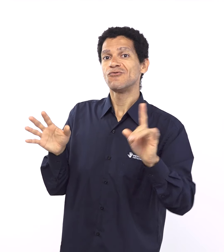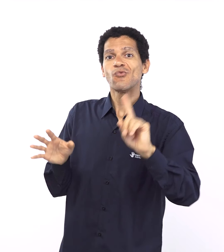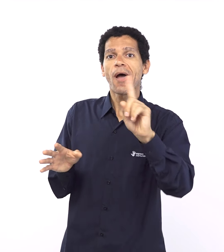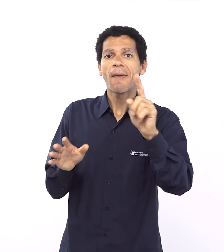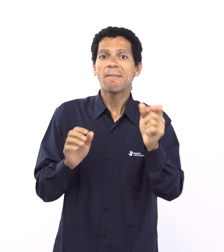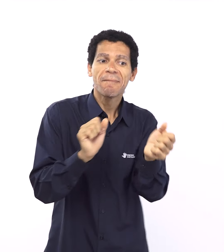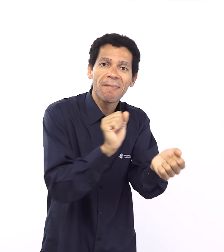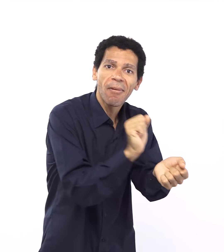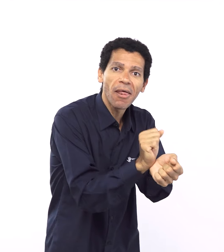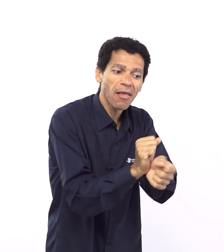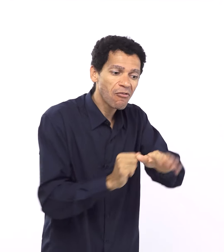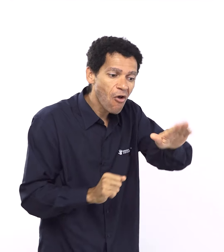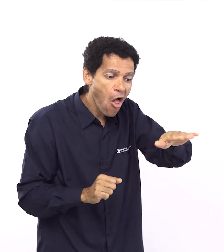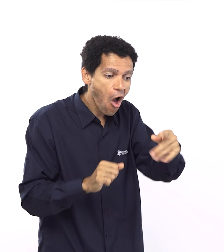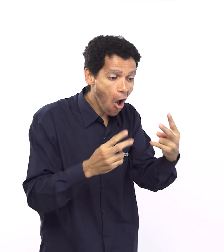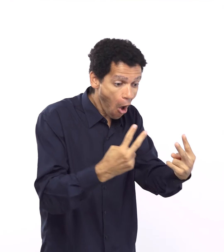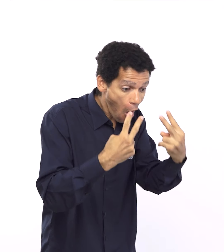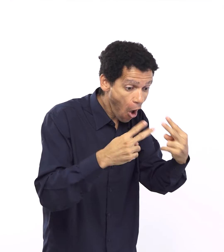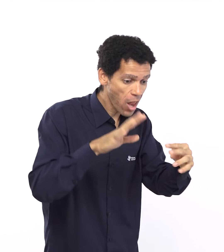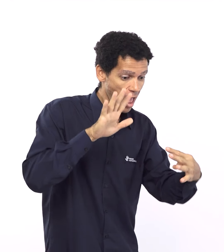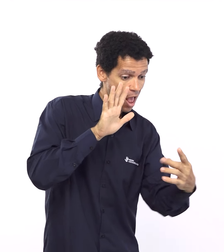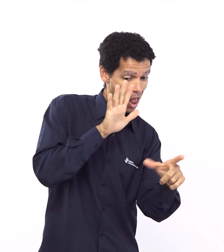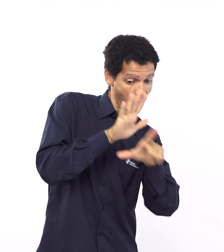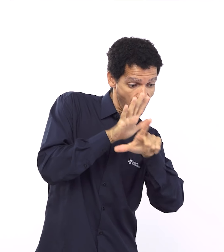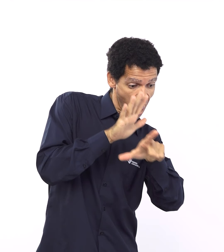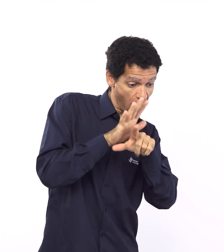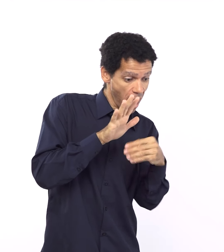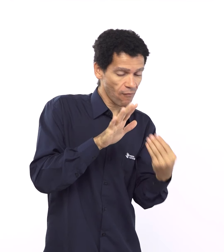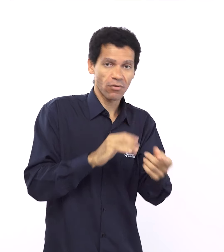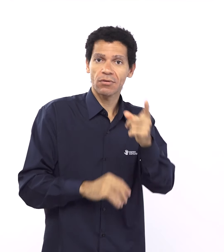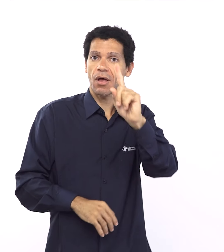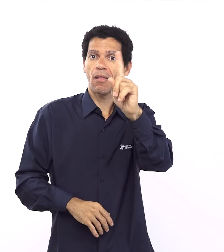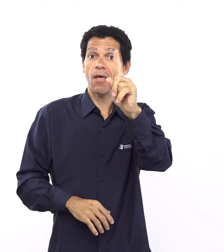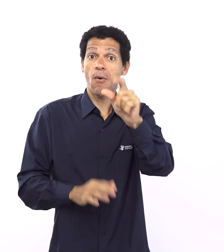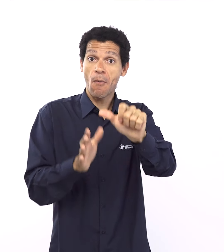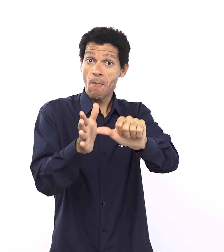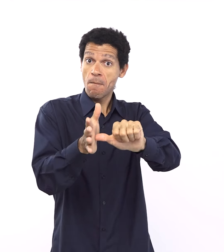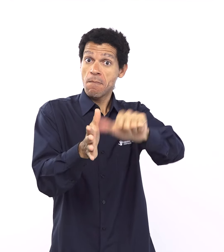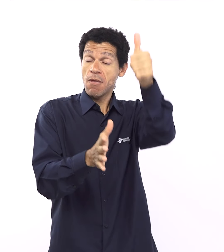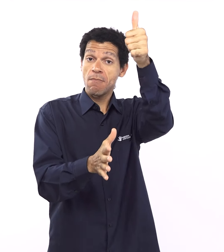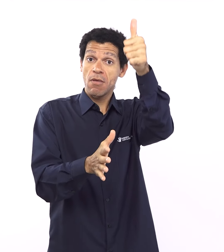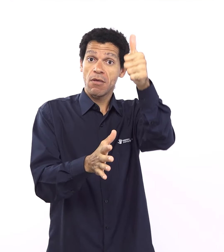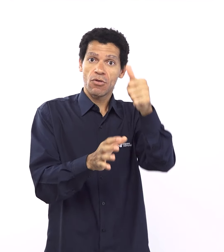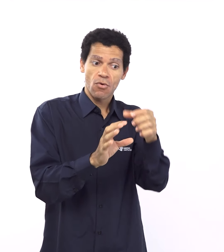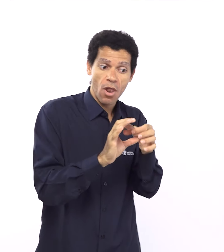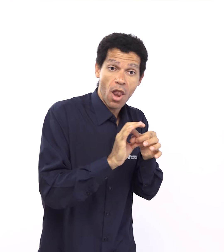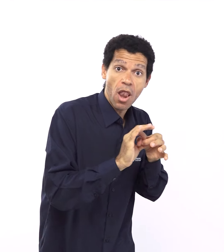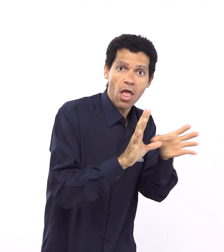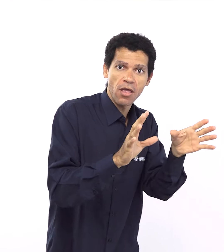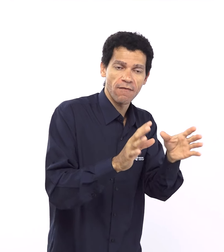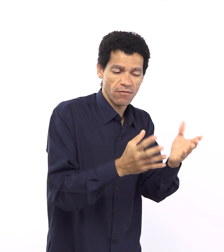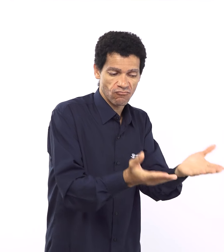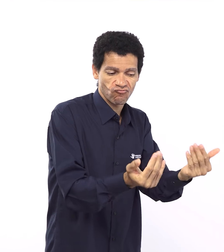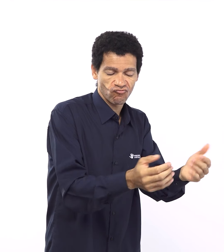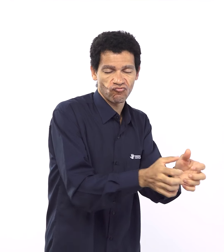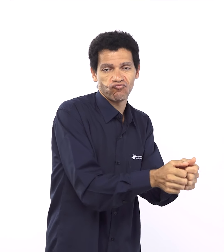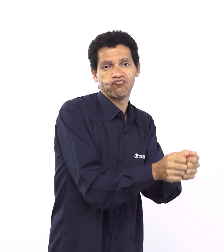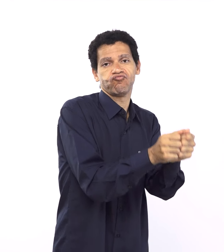povo para depois dar uma lei ao povo ou manifestar de fato em pedras uma lei ou seja ele liberta e diz assim agora vocês